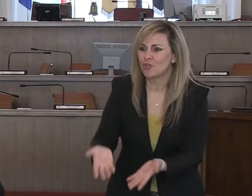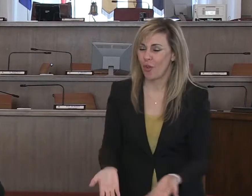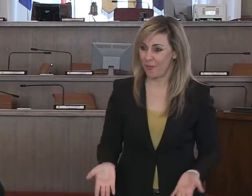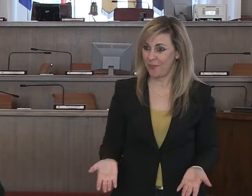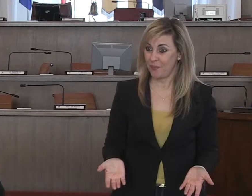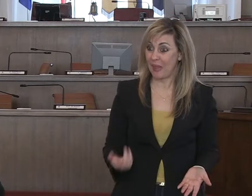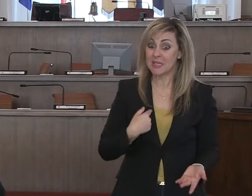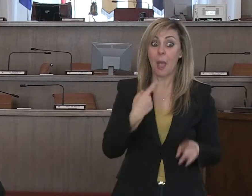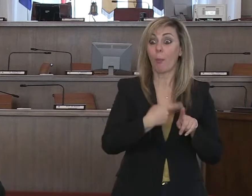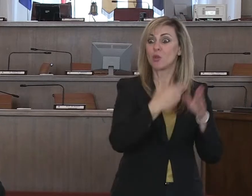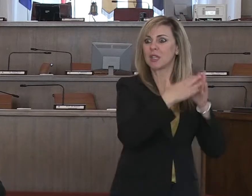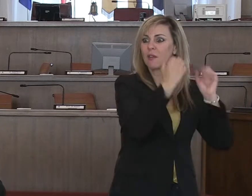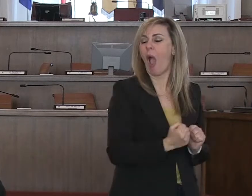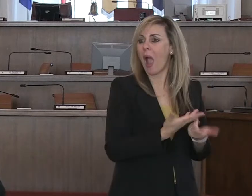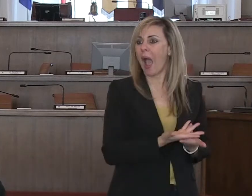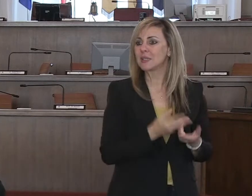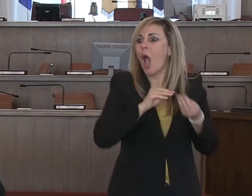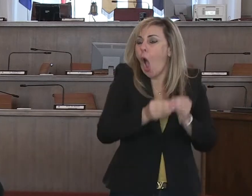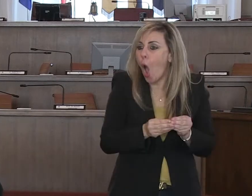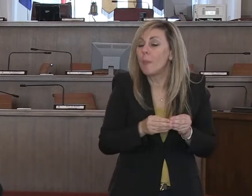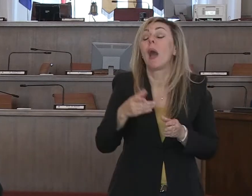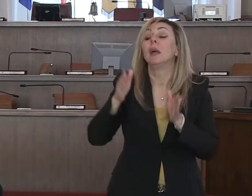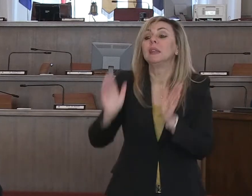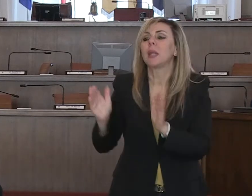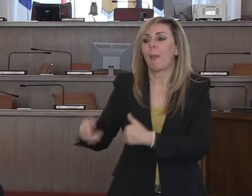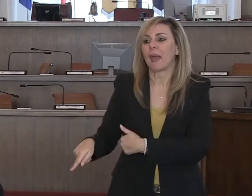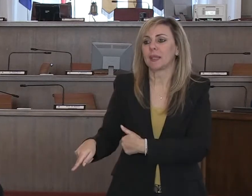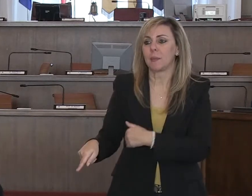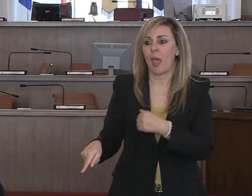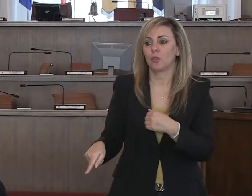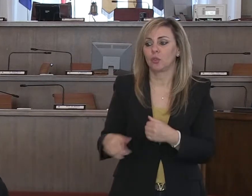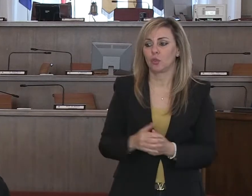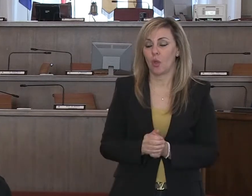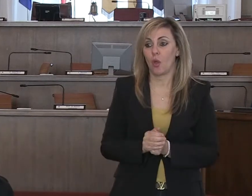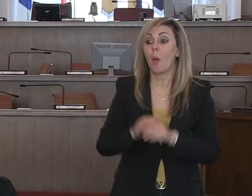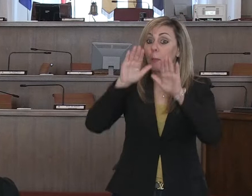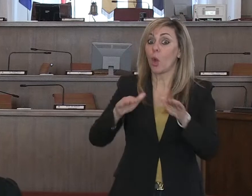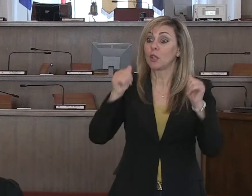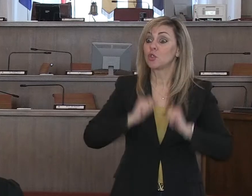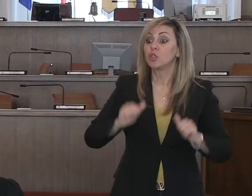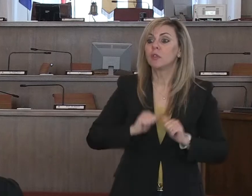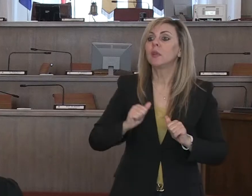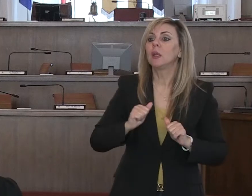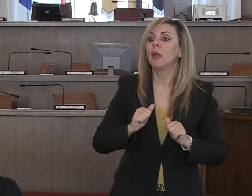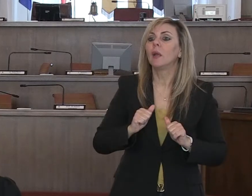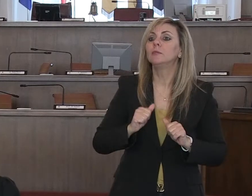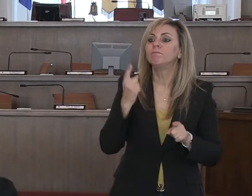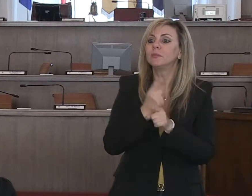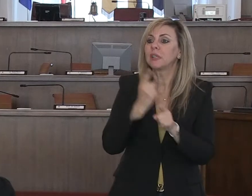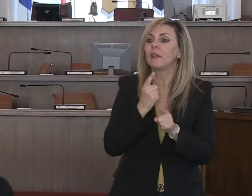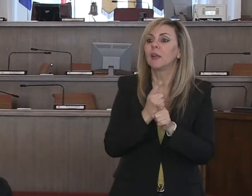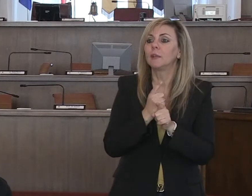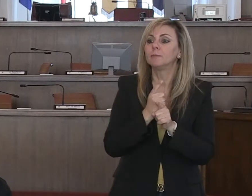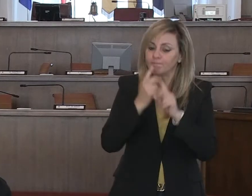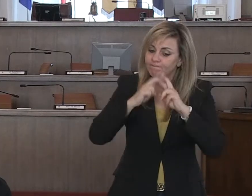senz'altro adesso col Dipartimento della Protezione Civile andremo